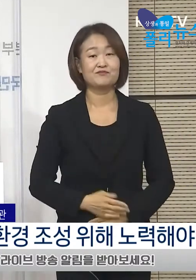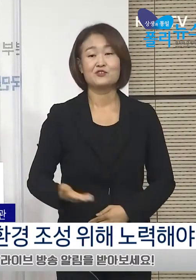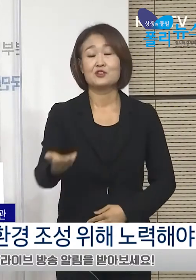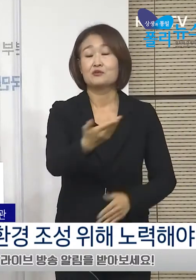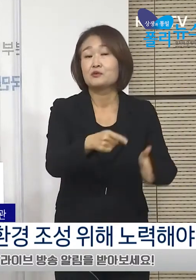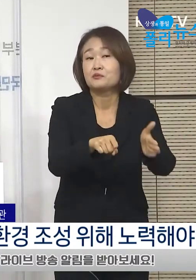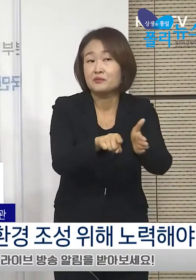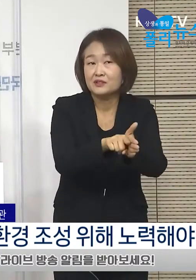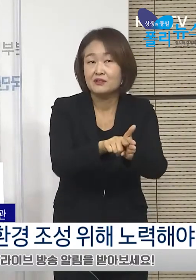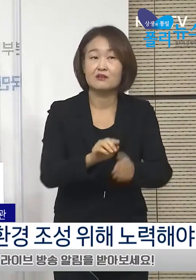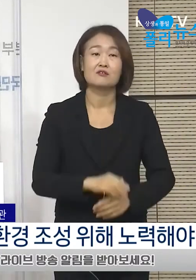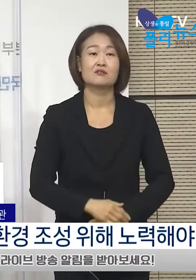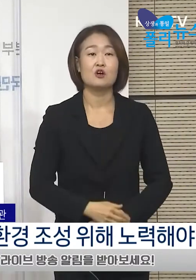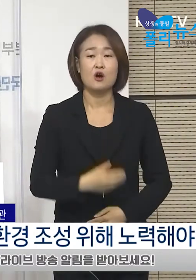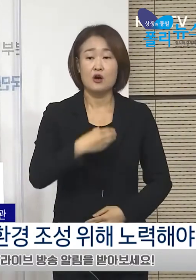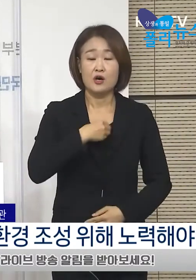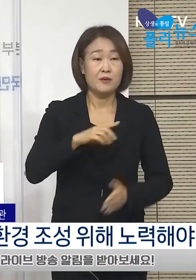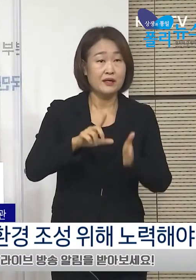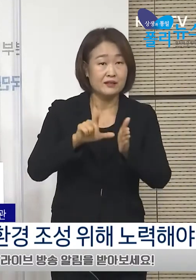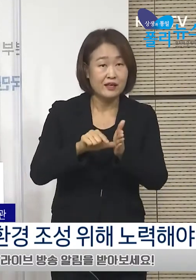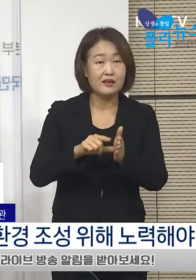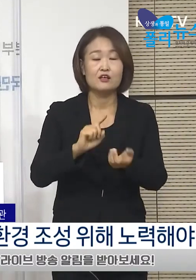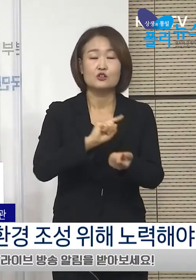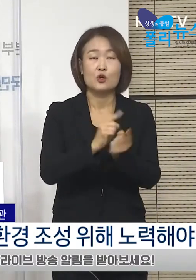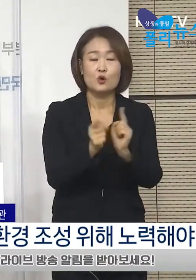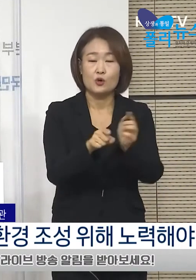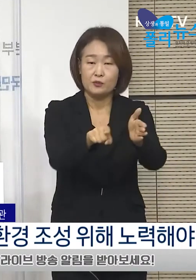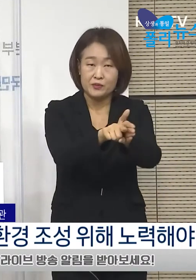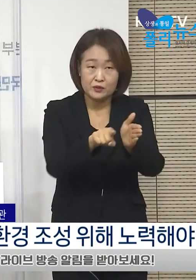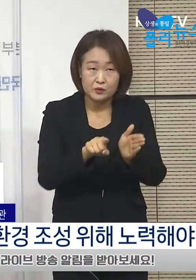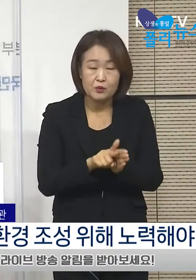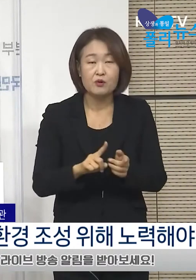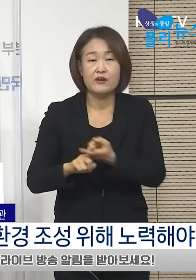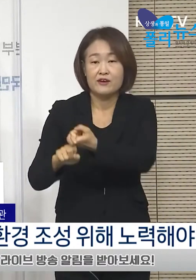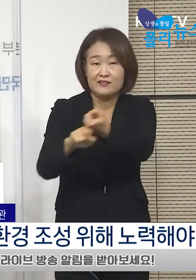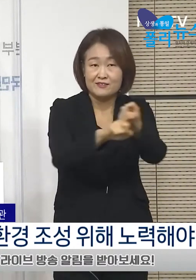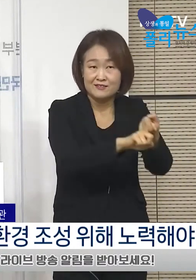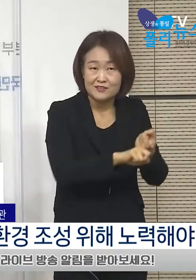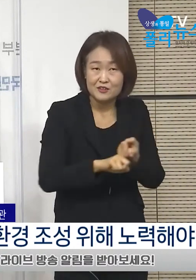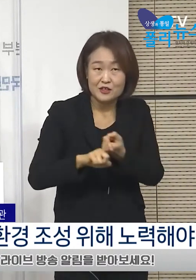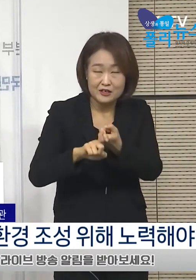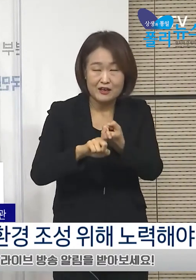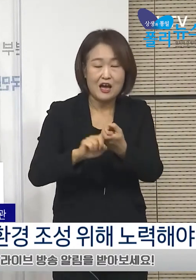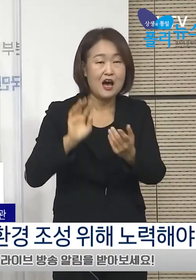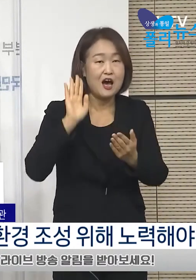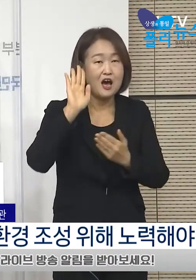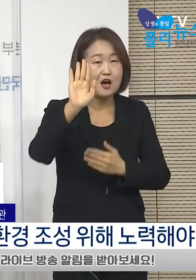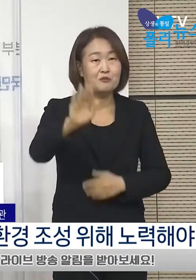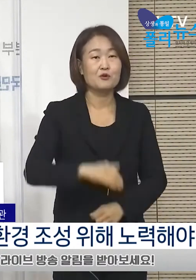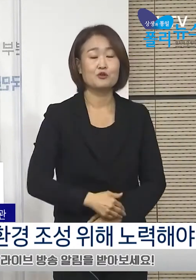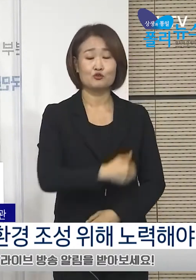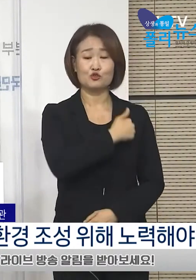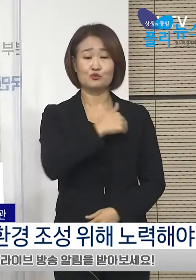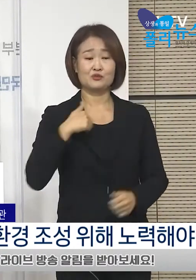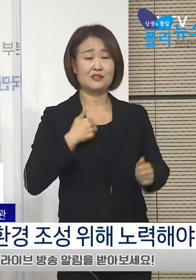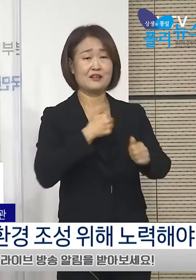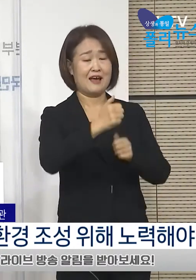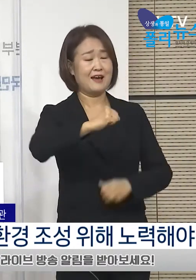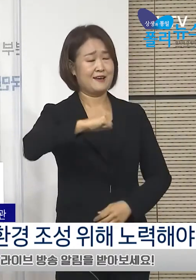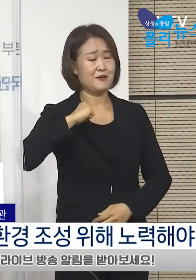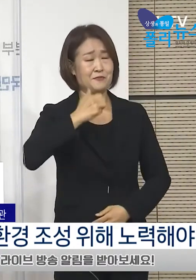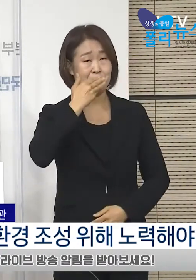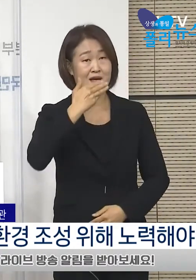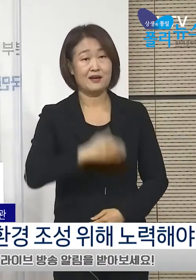위기 속에서 서로에 대한 연대와 신뢰가 더욱 빛을 발할 것입니다. 언제나 서로를